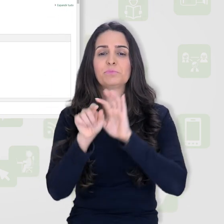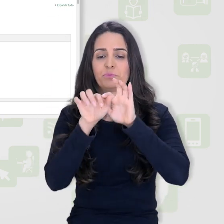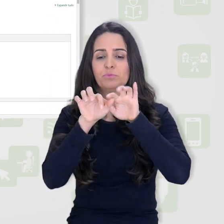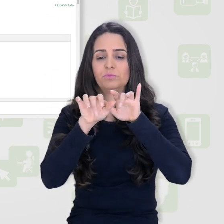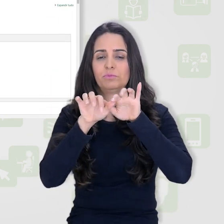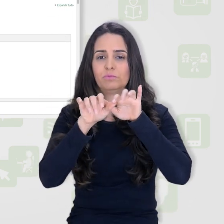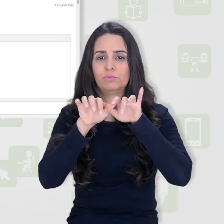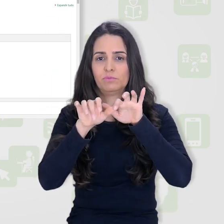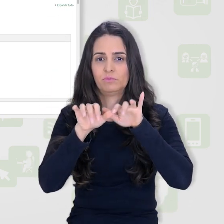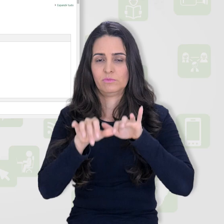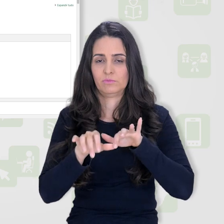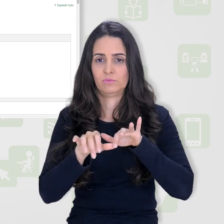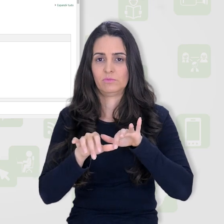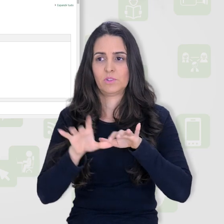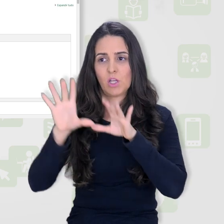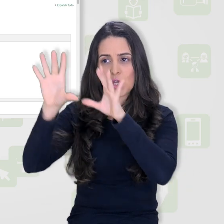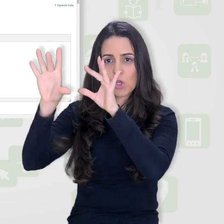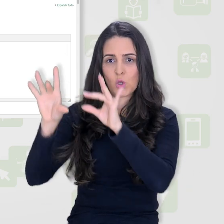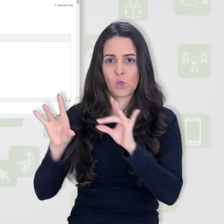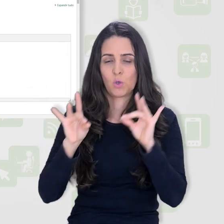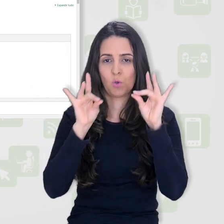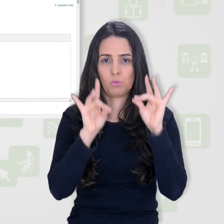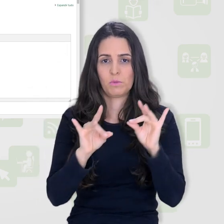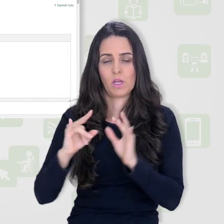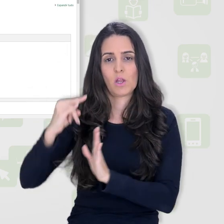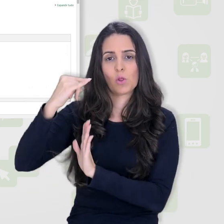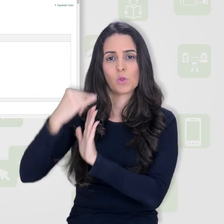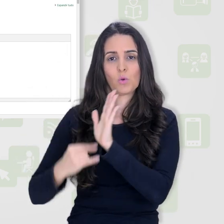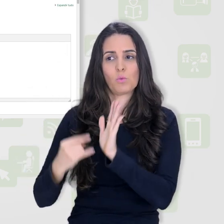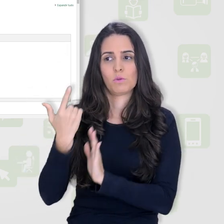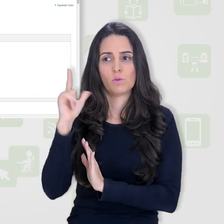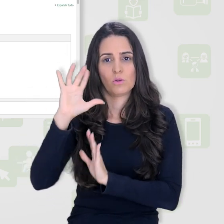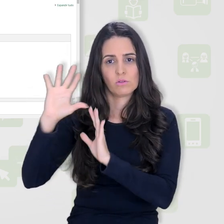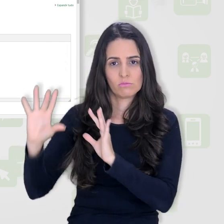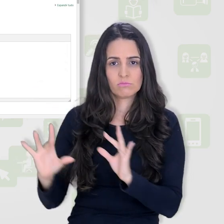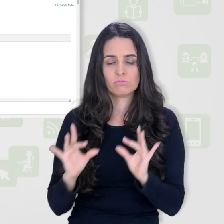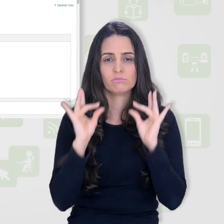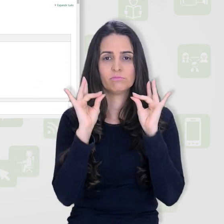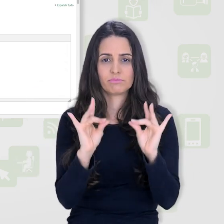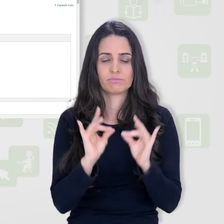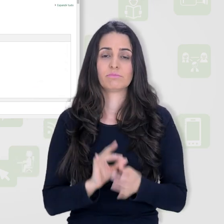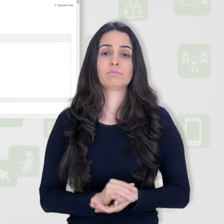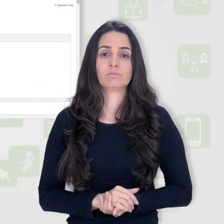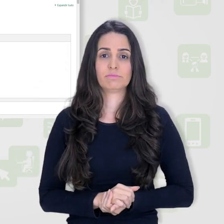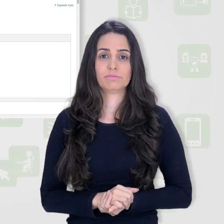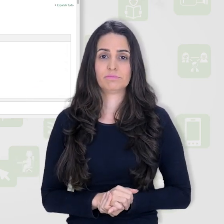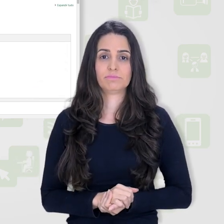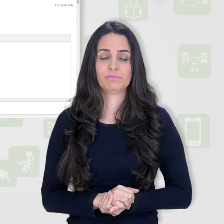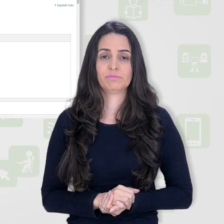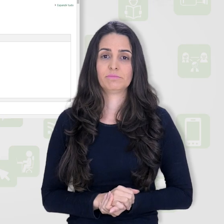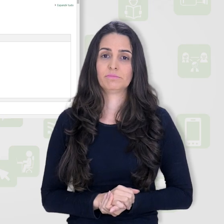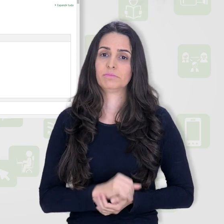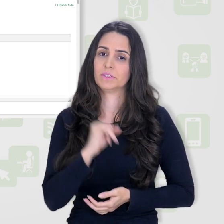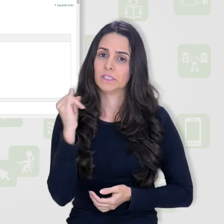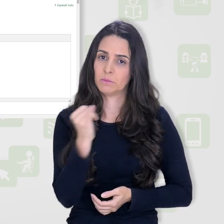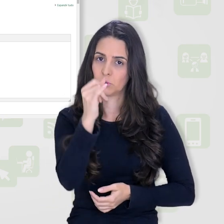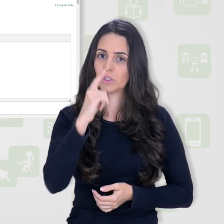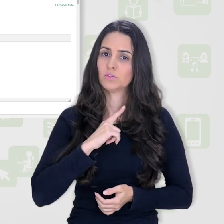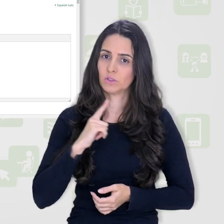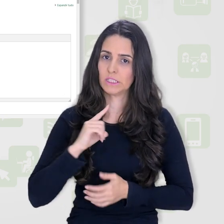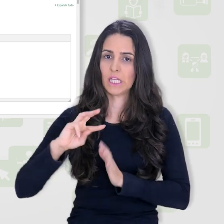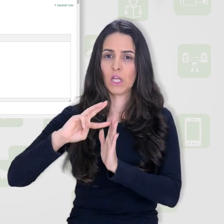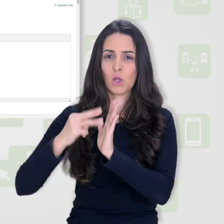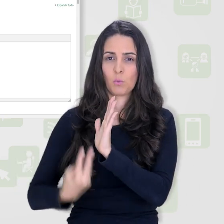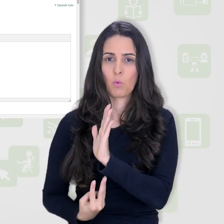então aqui eu já vou copiar de um outro documento. E é importante que você tenha os seus